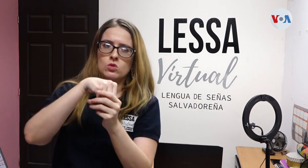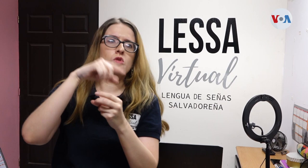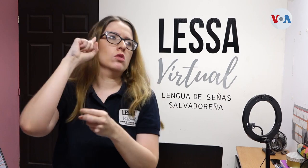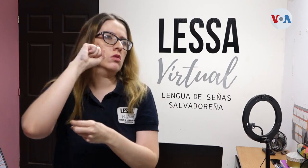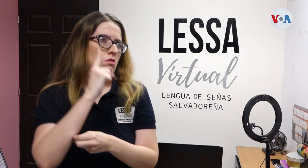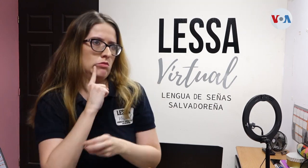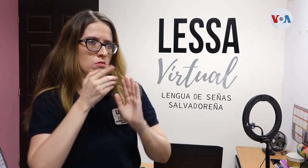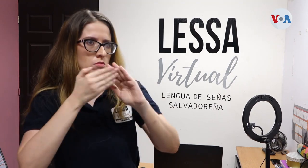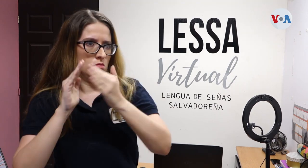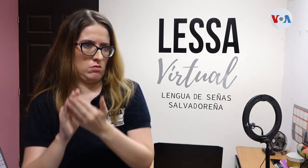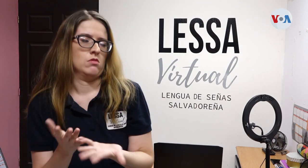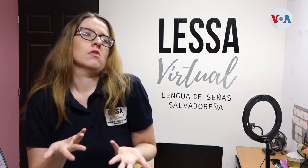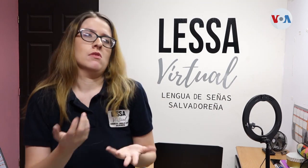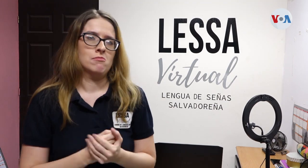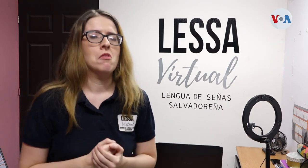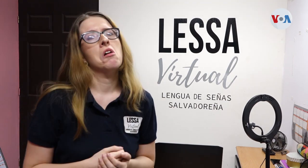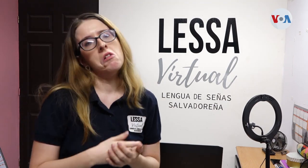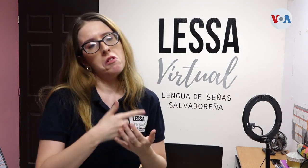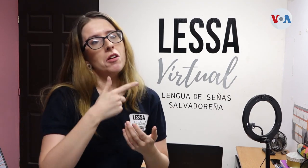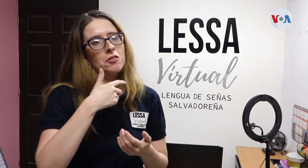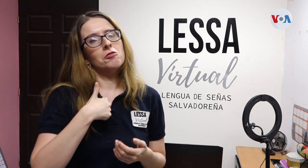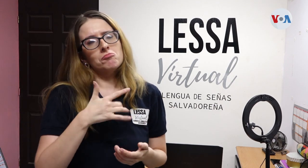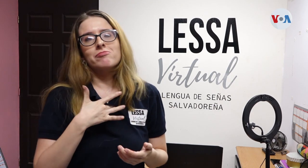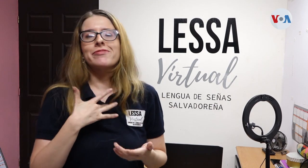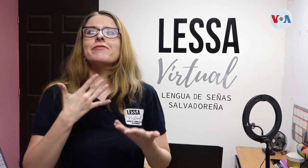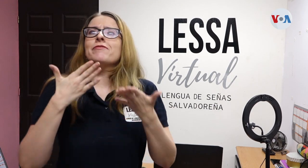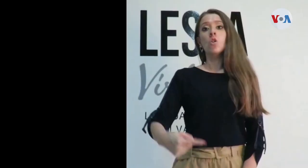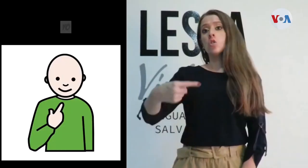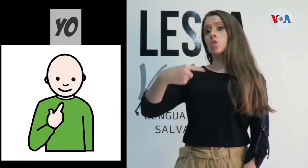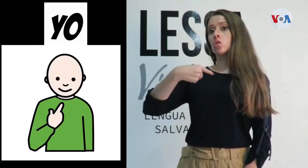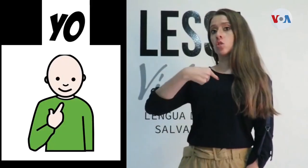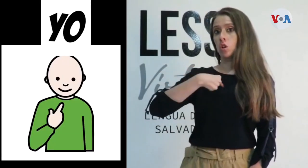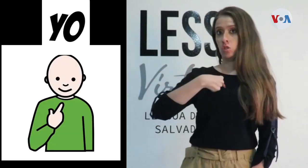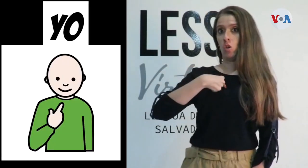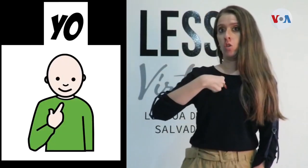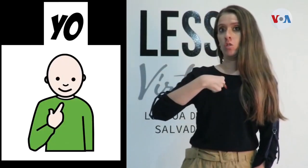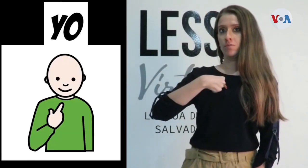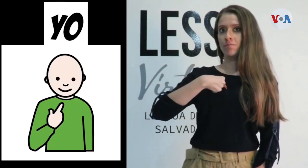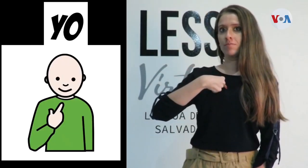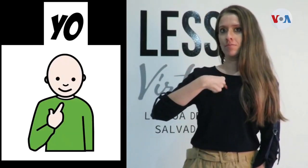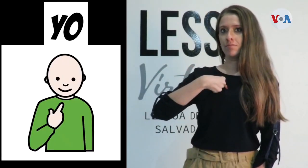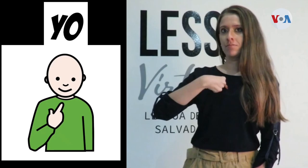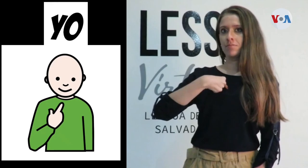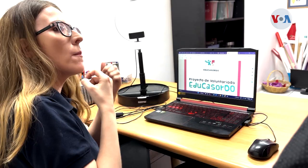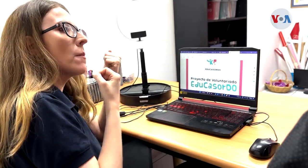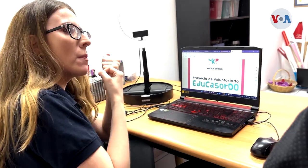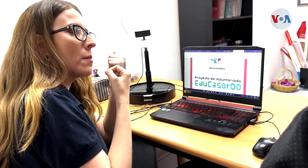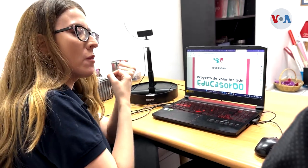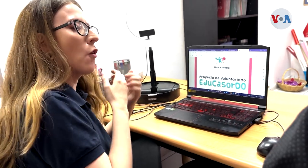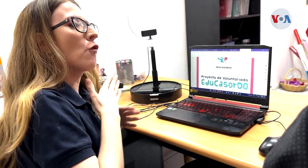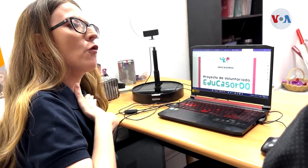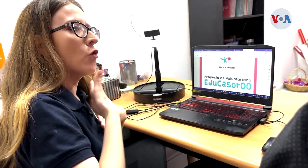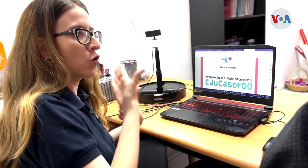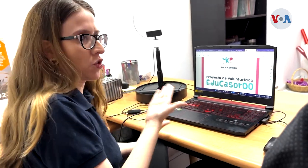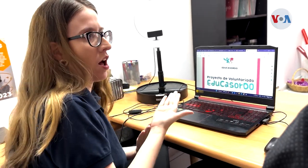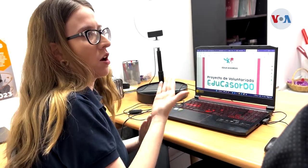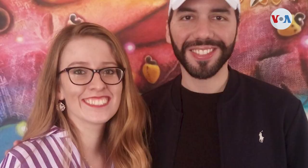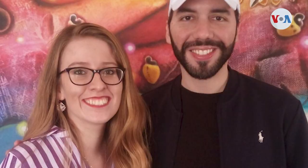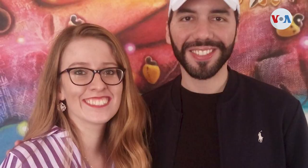y sorda para que haya una sociedad inclusiva. Becky ha tenido diversas experiencias gracias a su condición. Le enseñó al presidente